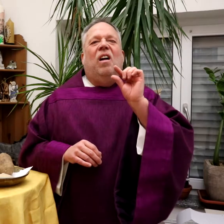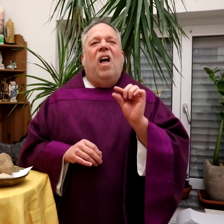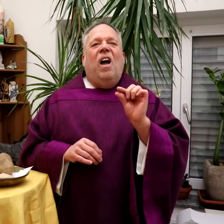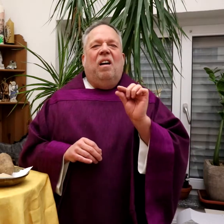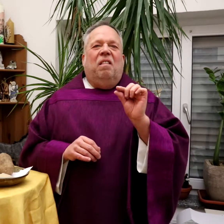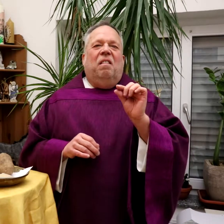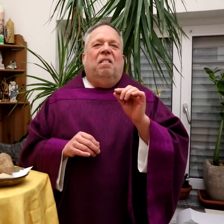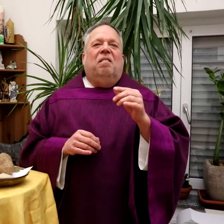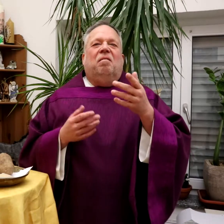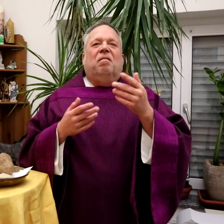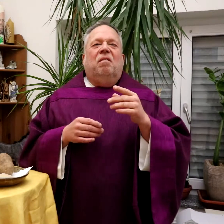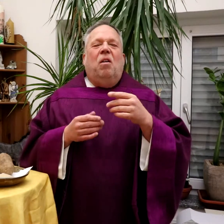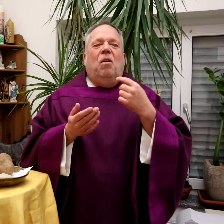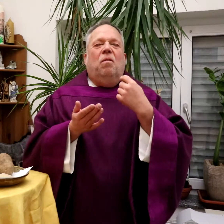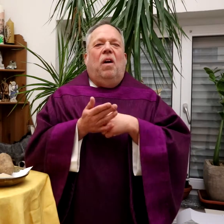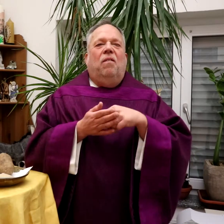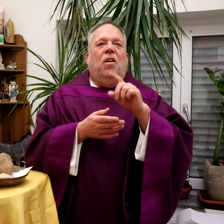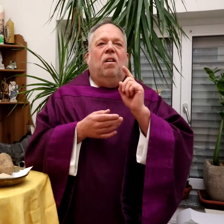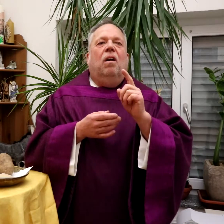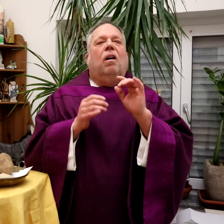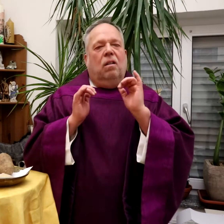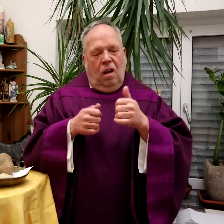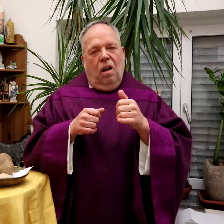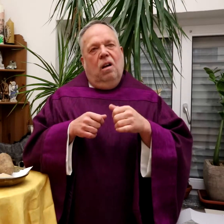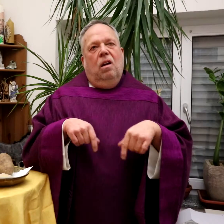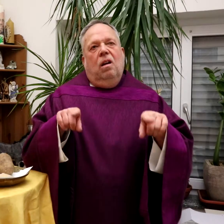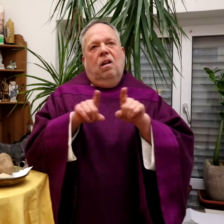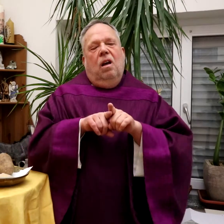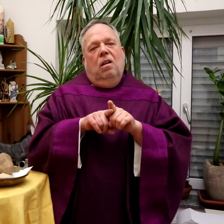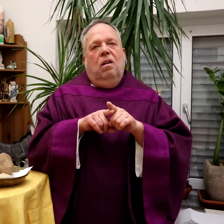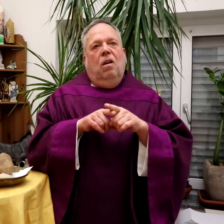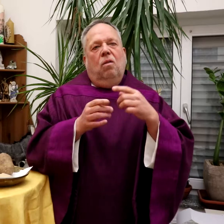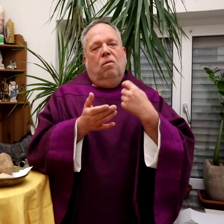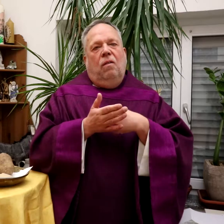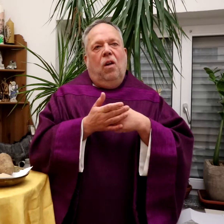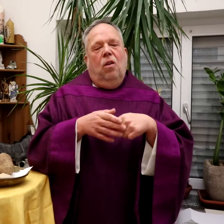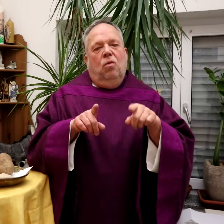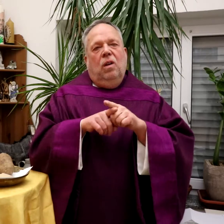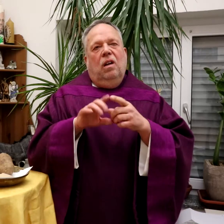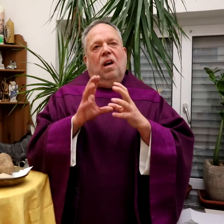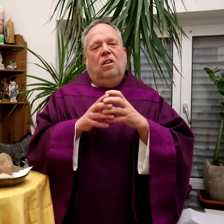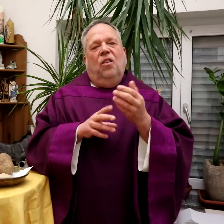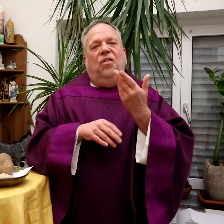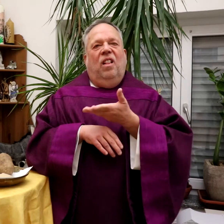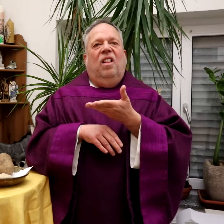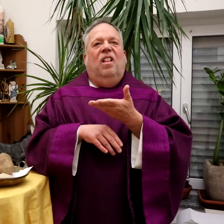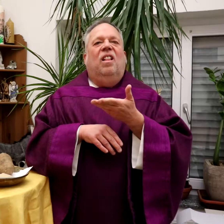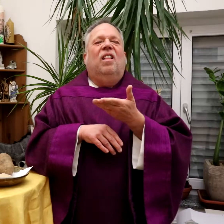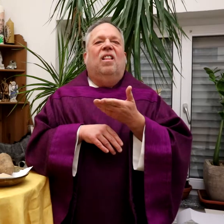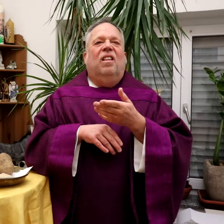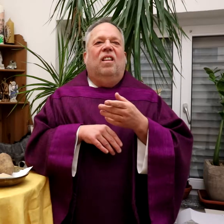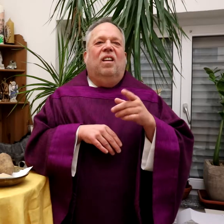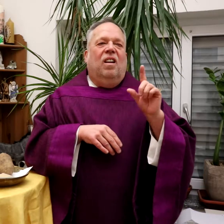Die sind so winzig, sind die auch wertvoll? Ja, die sind genauso wichtig wie diese großen.